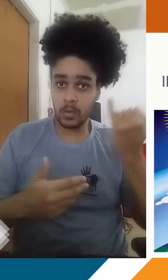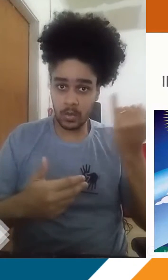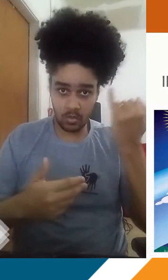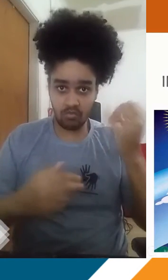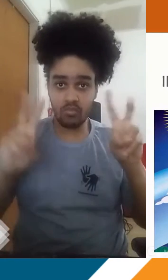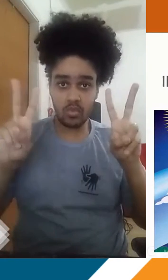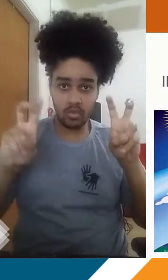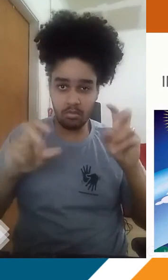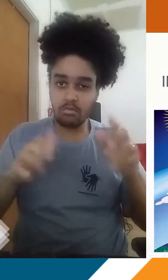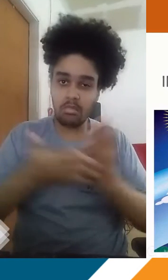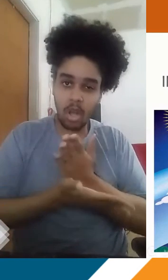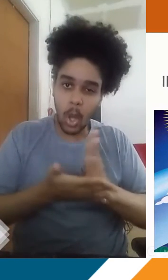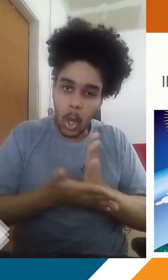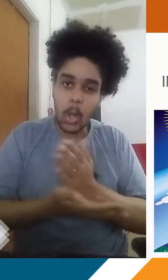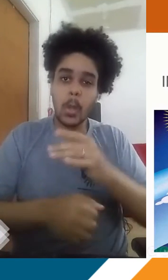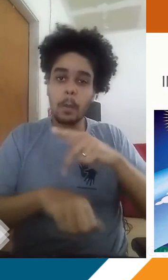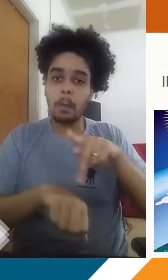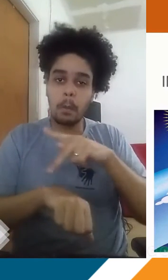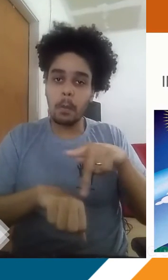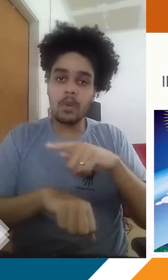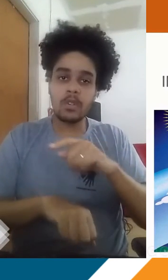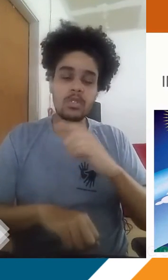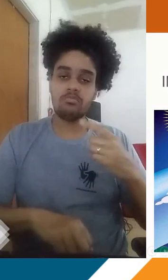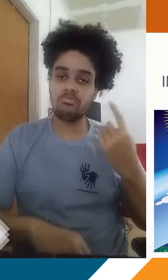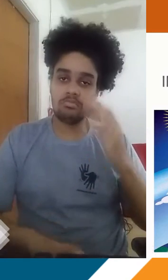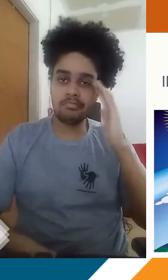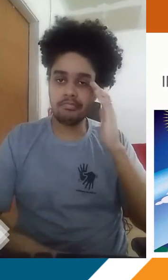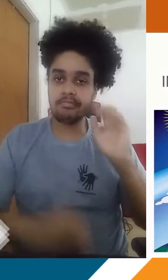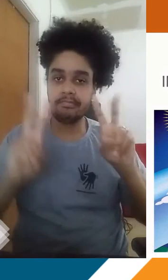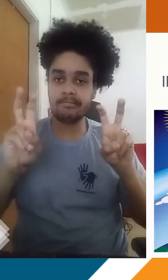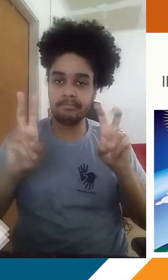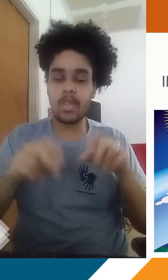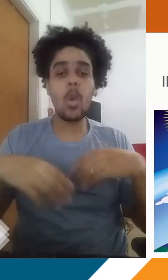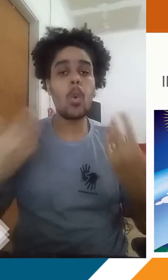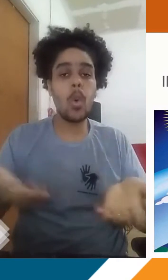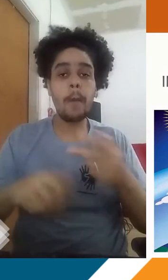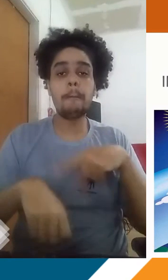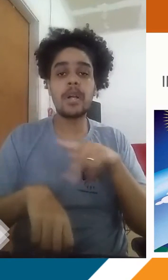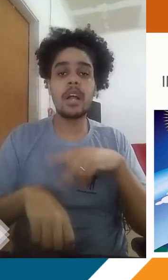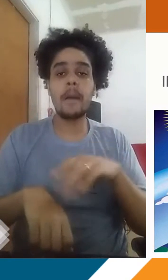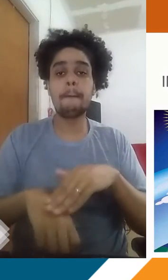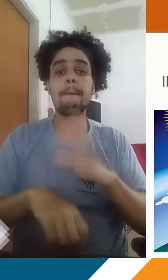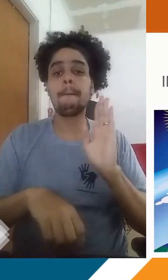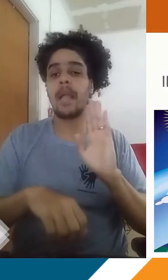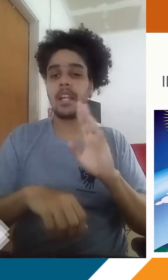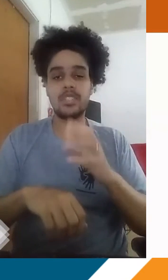importante diz respeito a alguns países, né? A gente pode também entender esse assunto por esse lado. Quais são os países que são os maiores